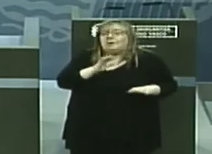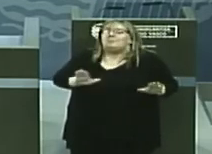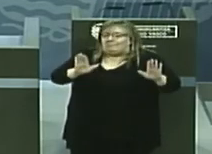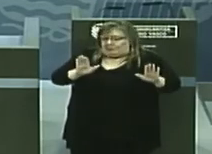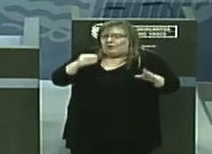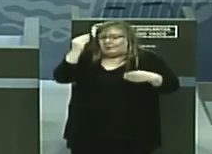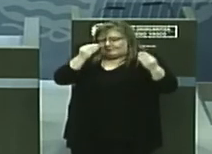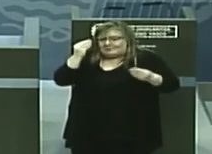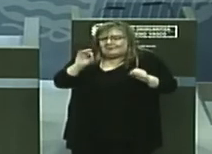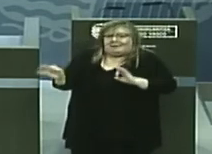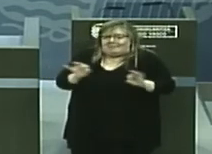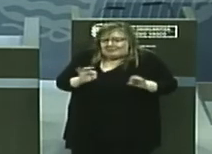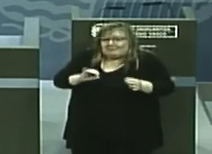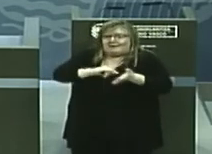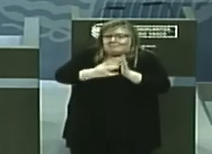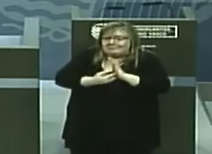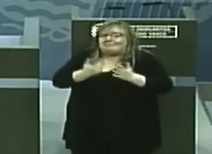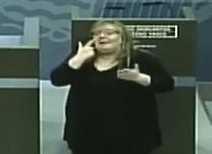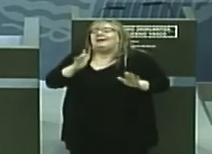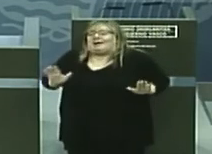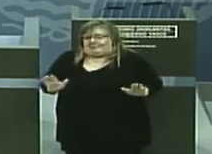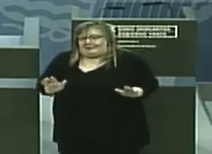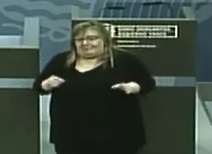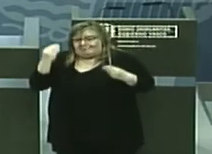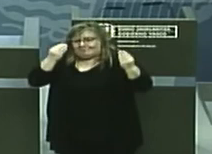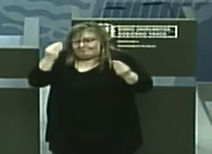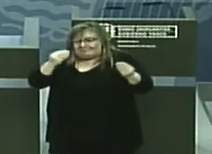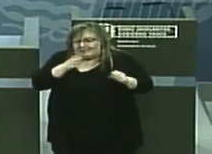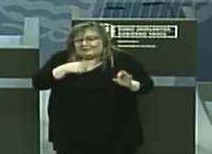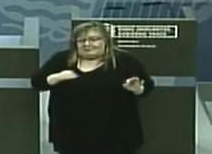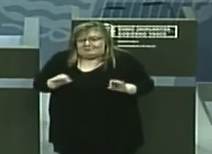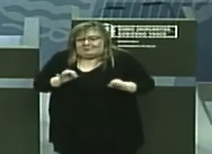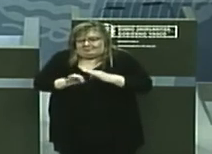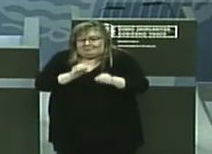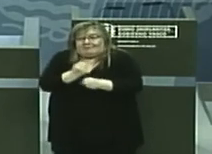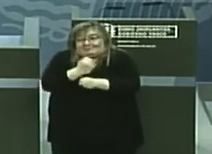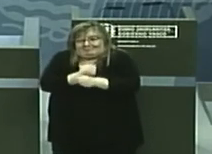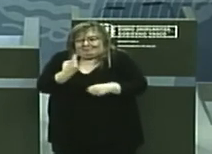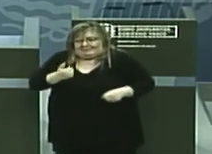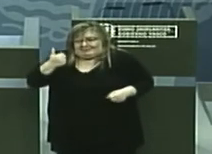que hay aspectos de preparación y logística que tenemos que trabajar.